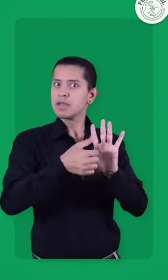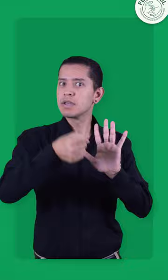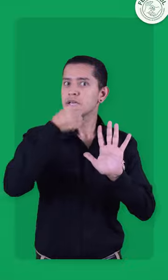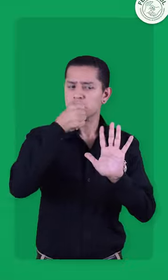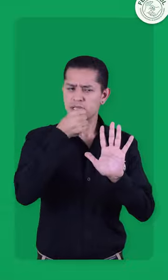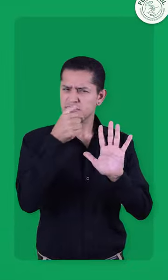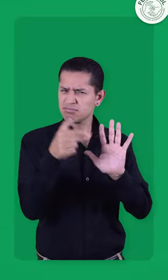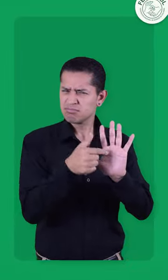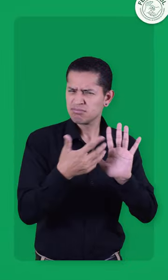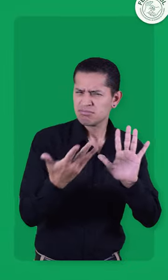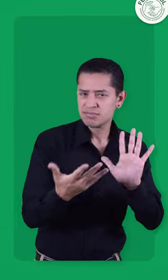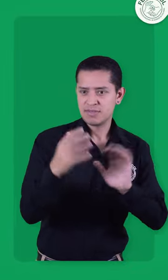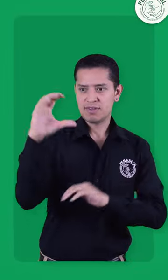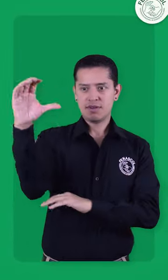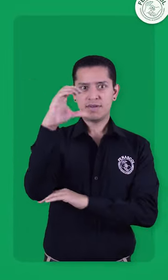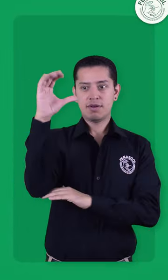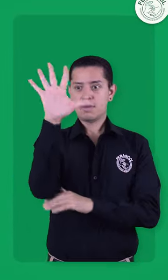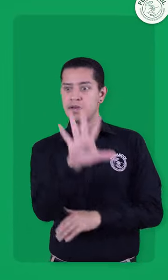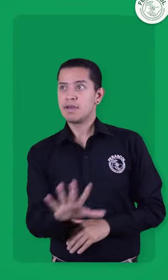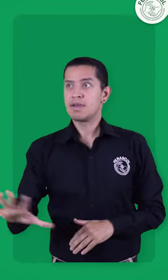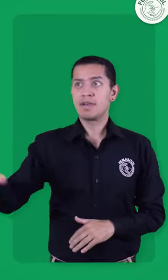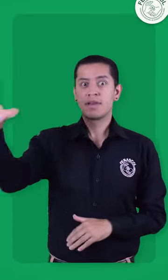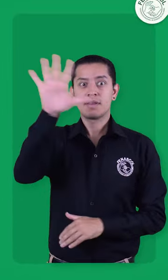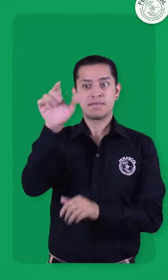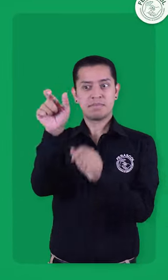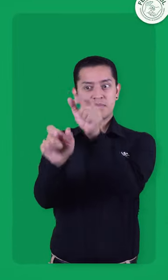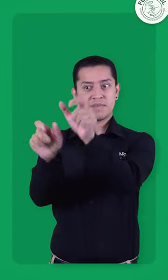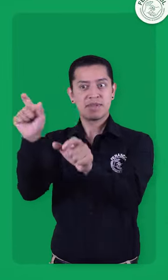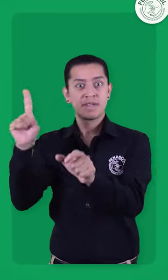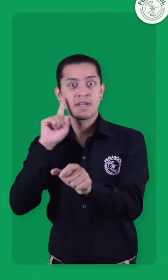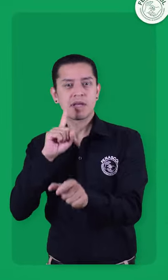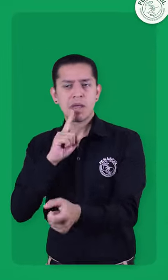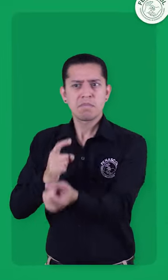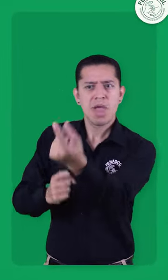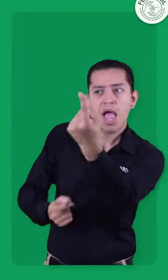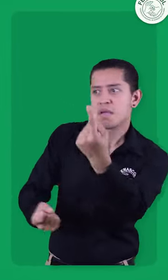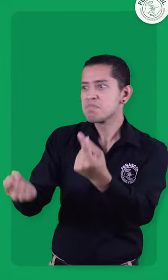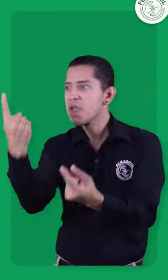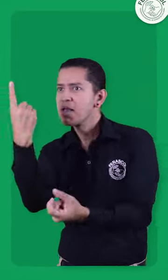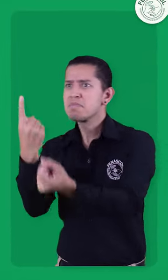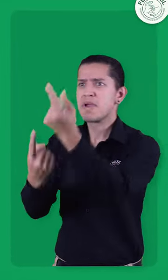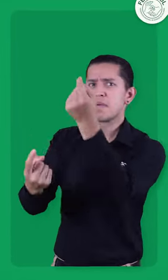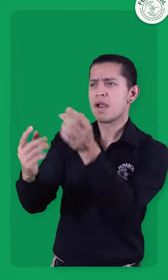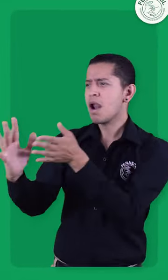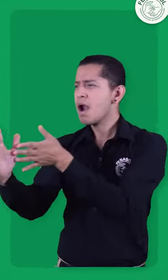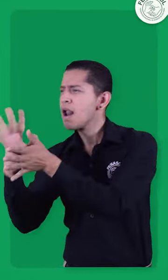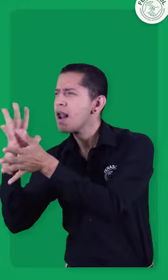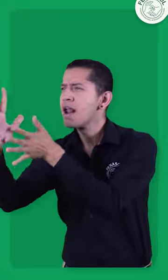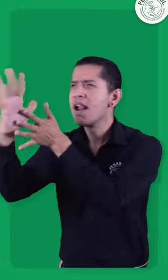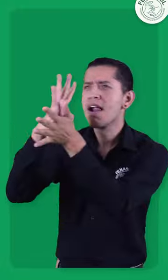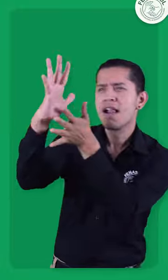Noticeñales es el espacio en el que les informamos sobre los acontecimientos de las personas sordas del país.